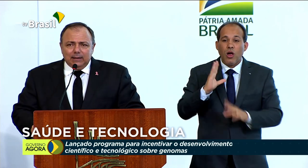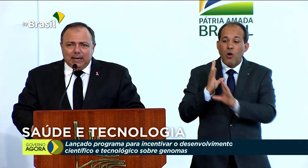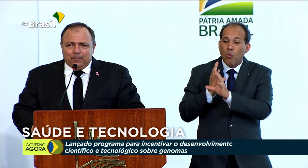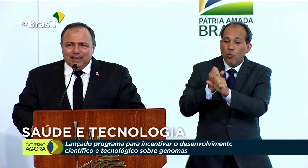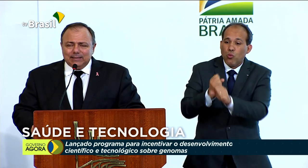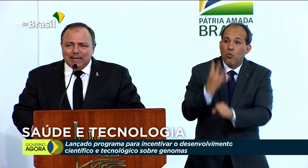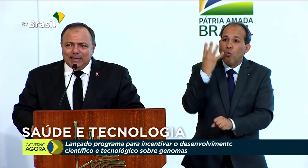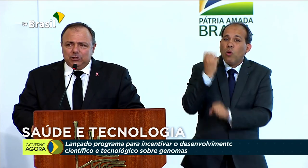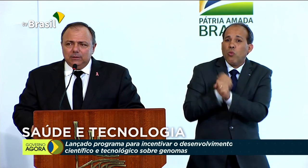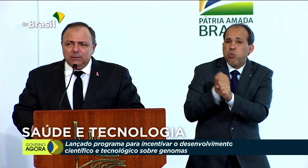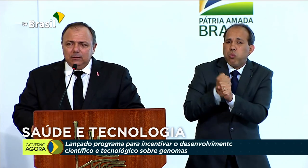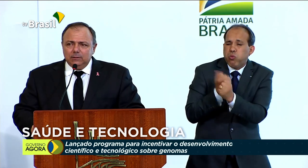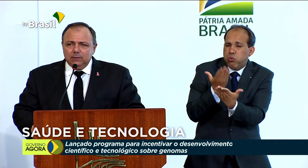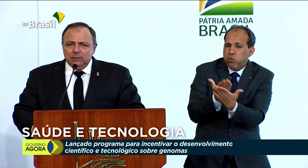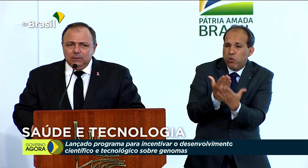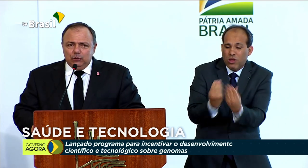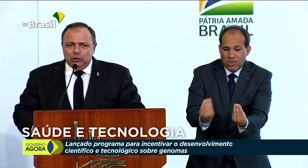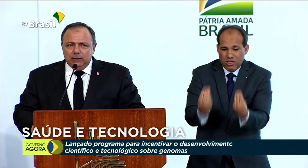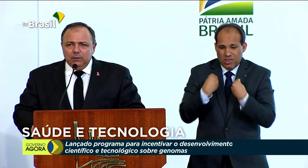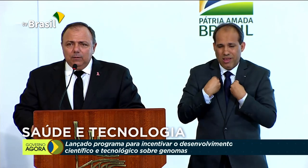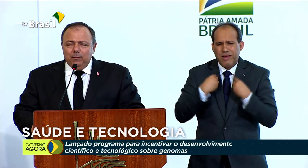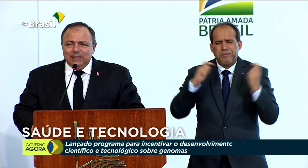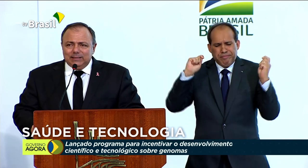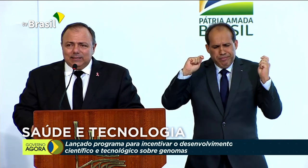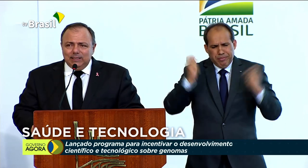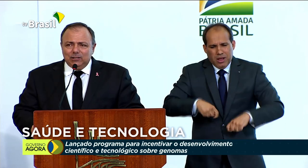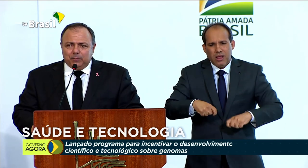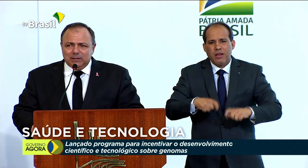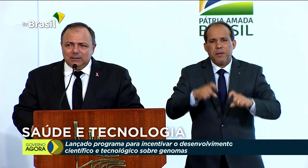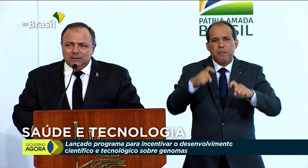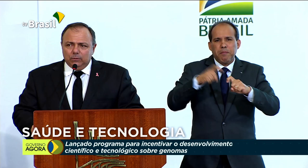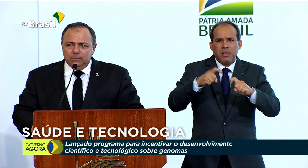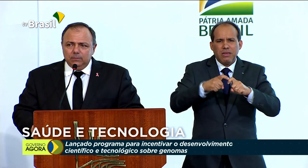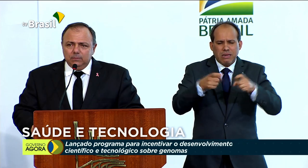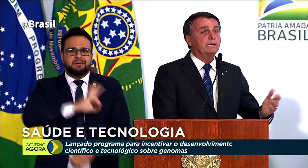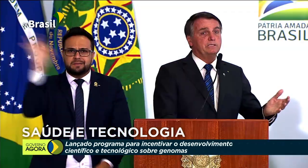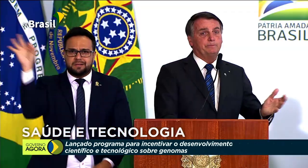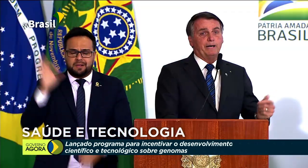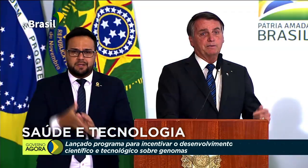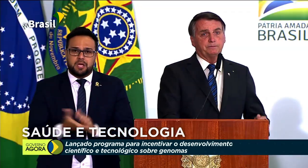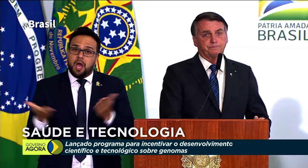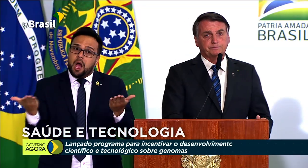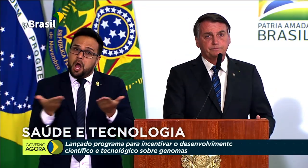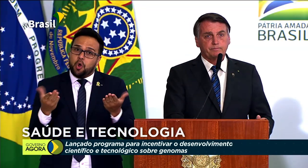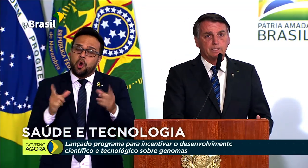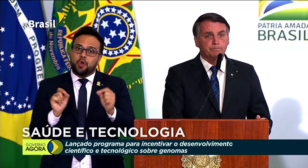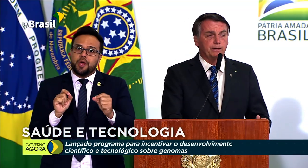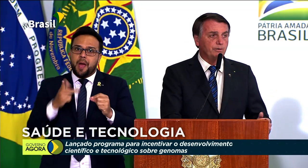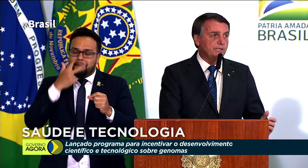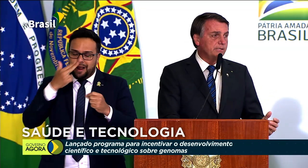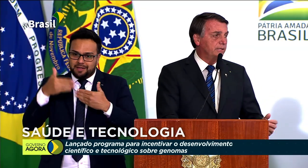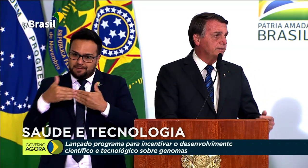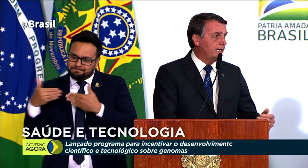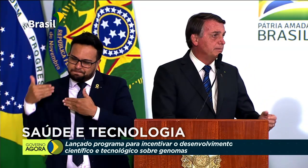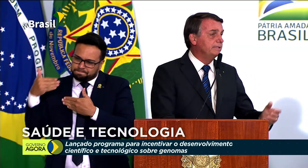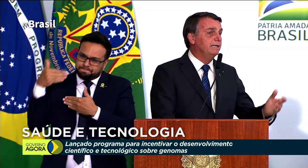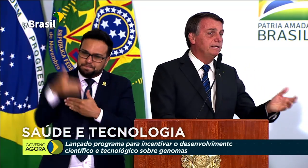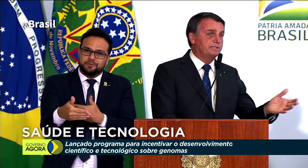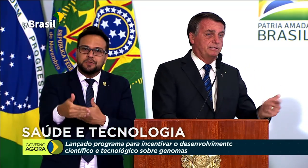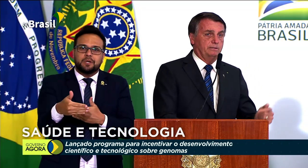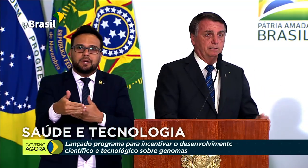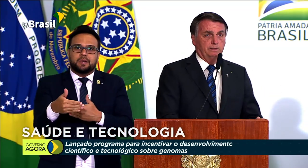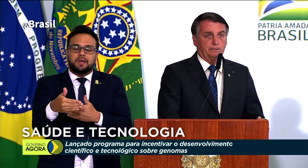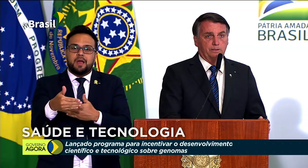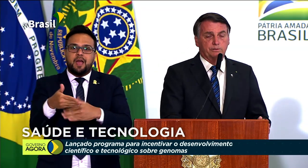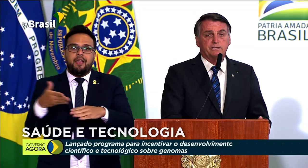capacidade de medicina de precisão. Um grande passo para nós entrarmos